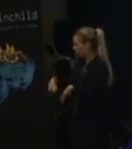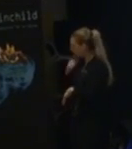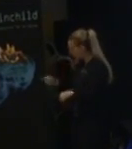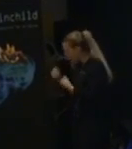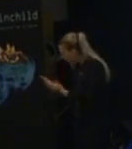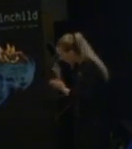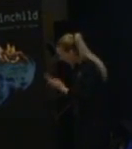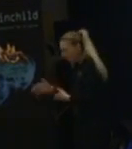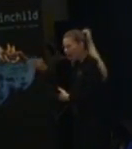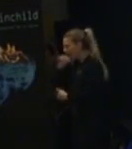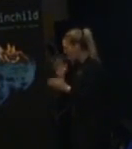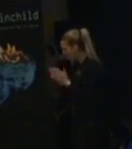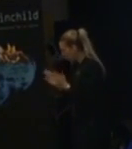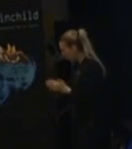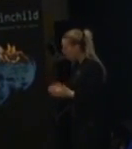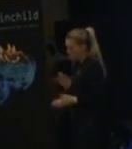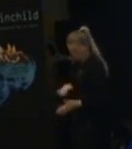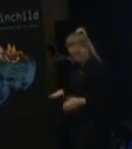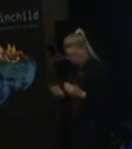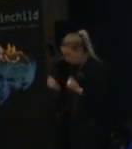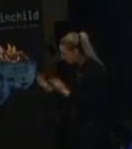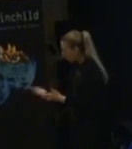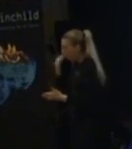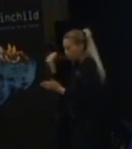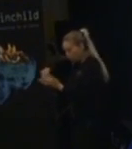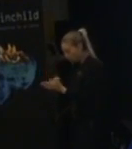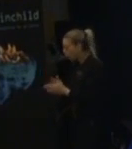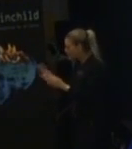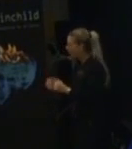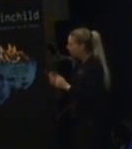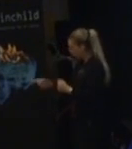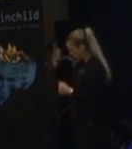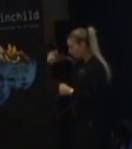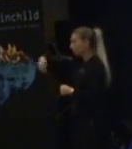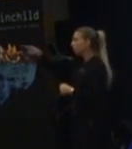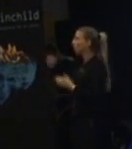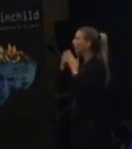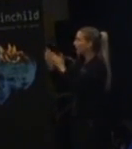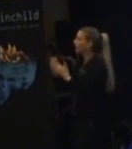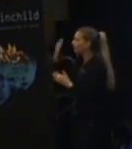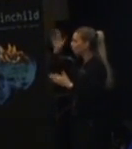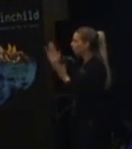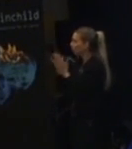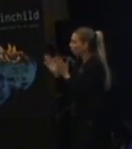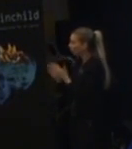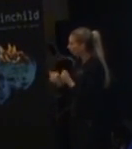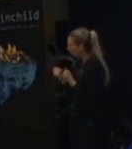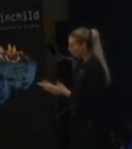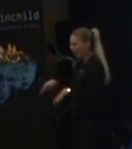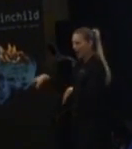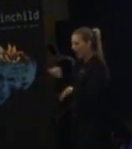alla böcker. Du kan läsa barnböckerna också. Sagoböckerna. Men du kan gå och läsa vuxenböckerna också. Leta alla böcker.